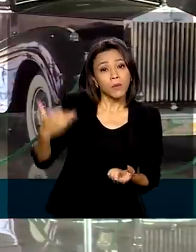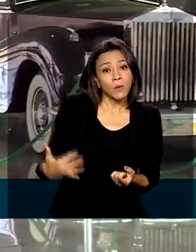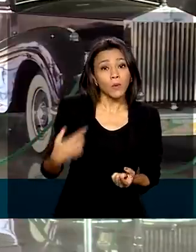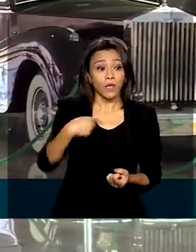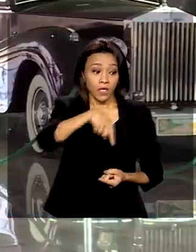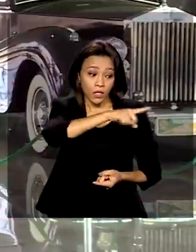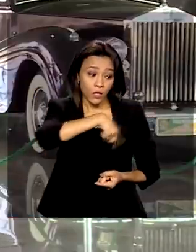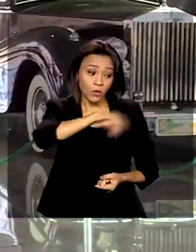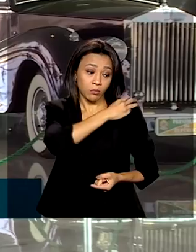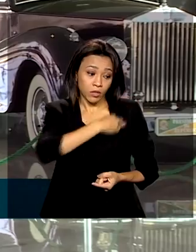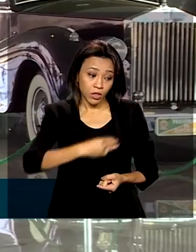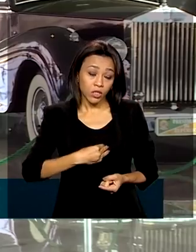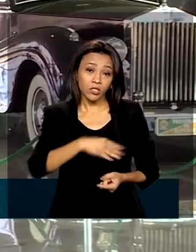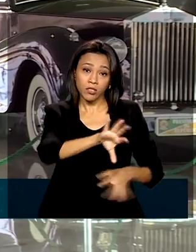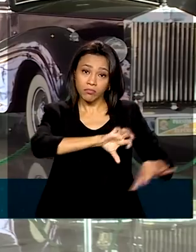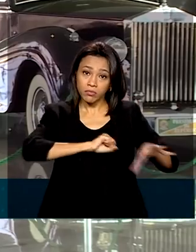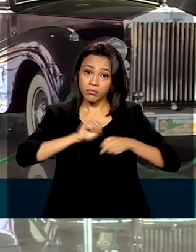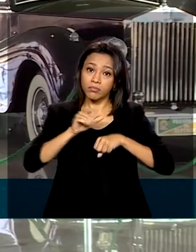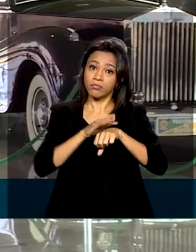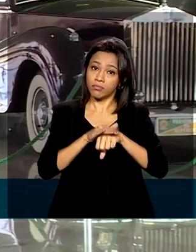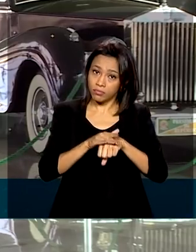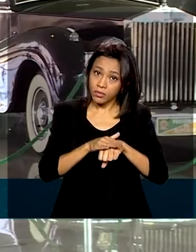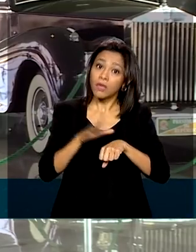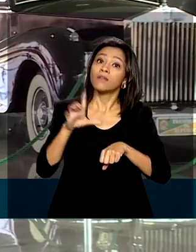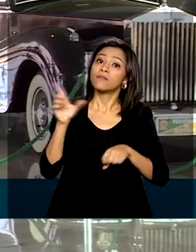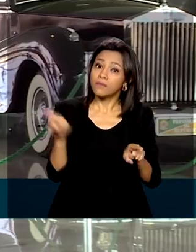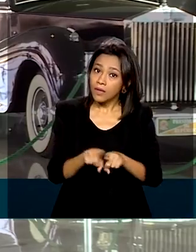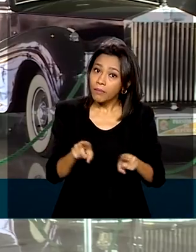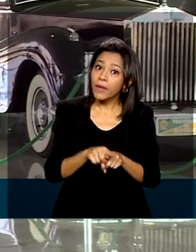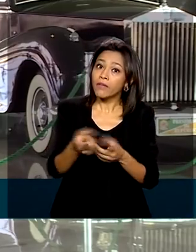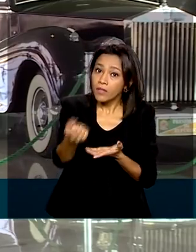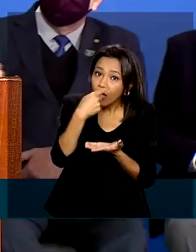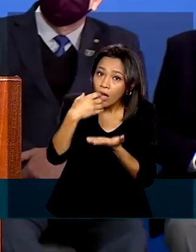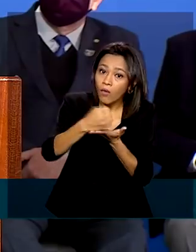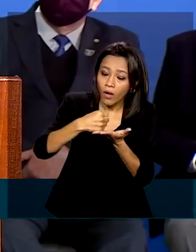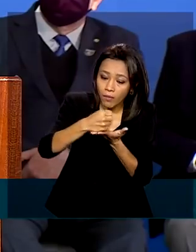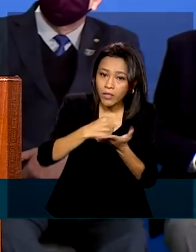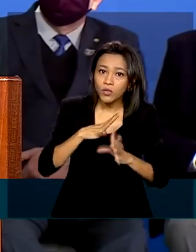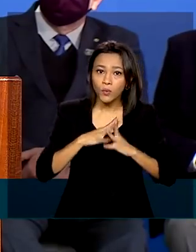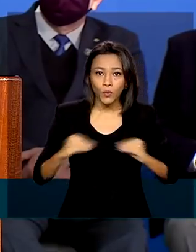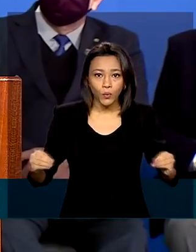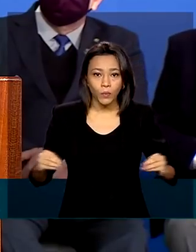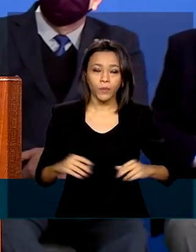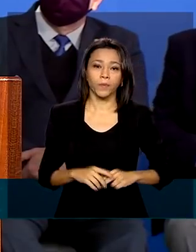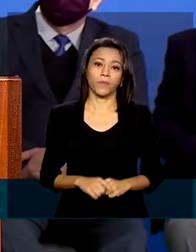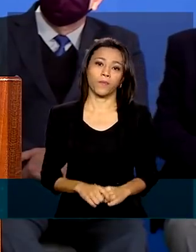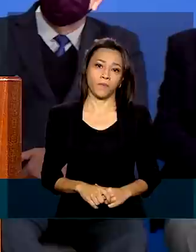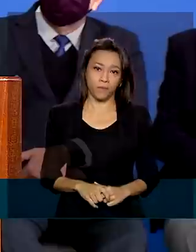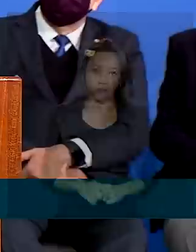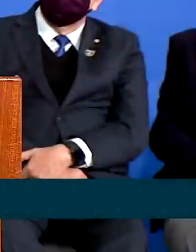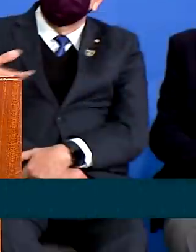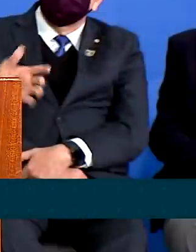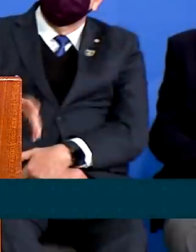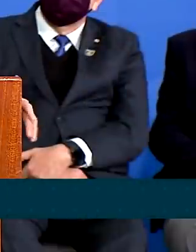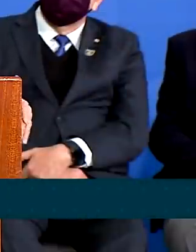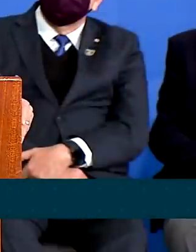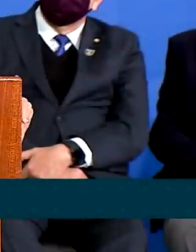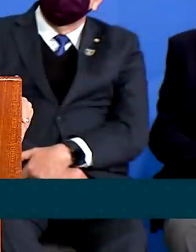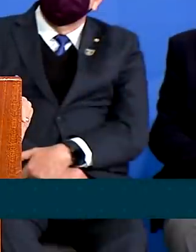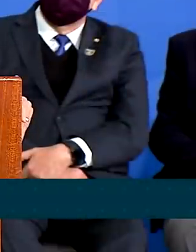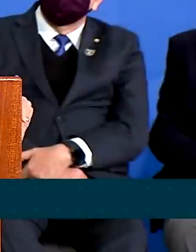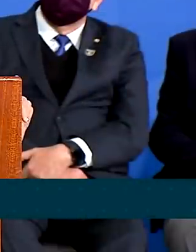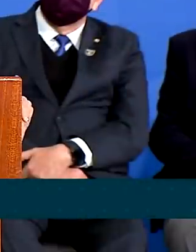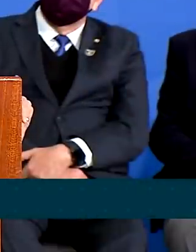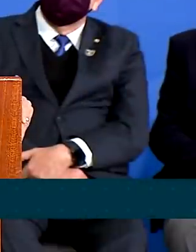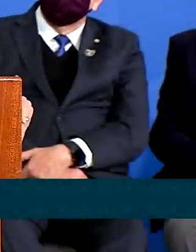infectados pelo coronavírus receberam o tratamento precoce e foram curados. Fomos vendo devagar que existia sim